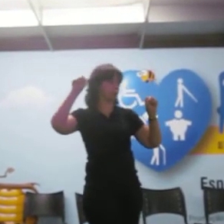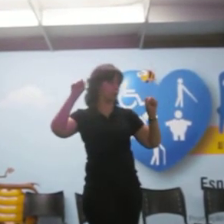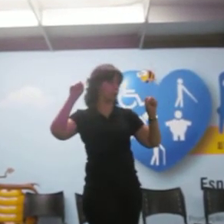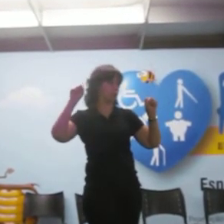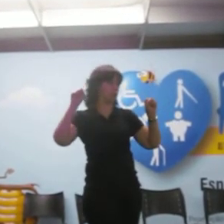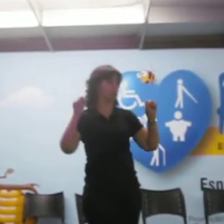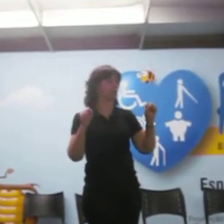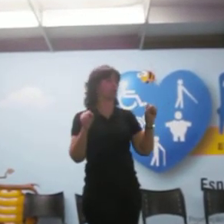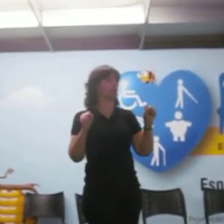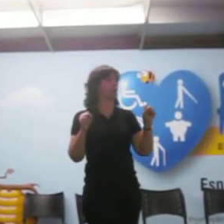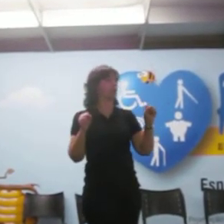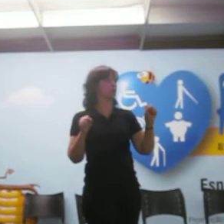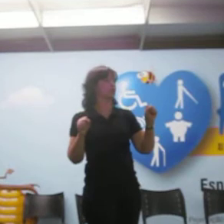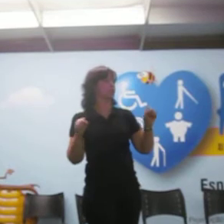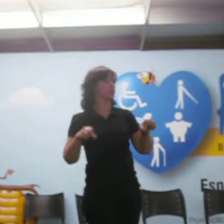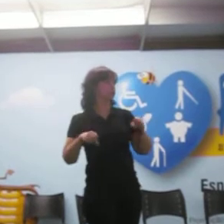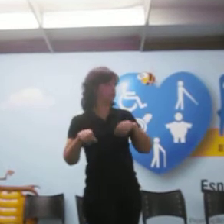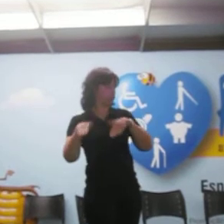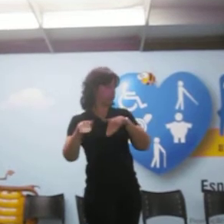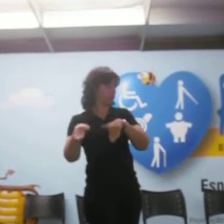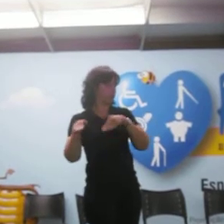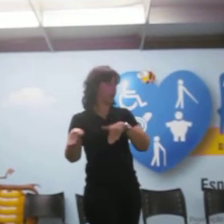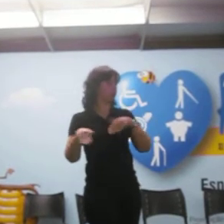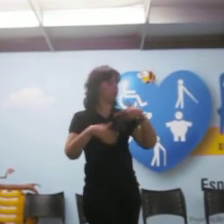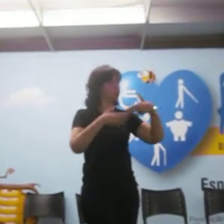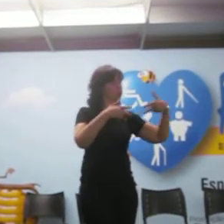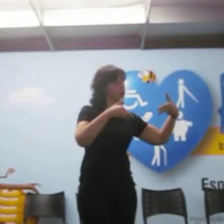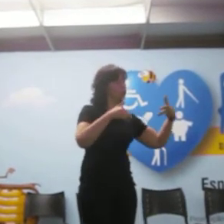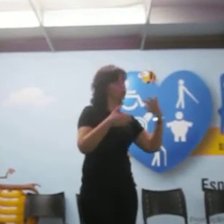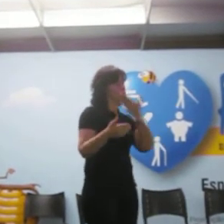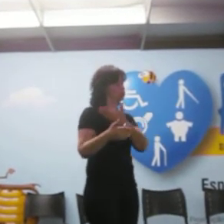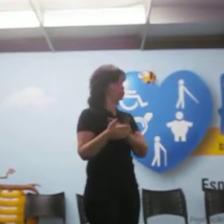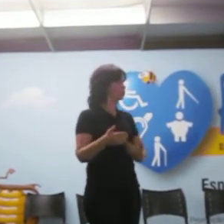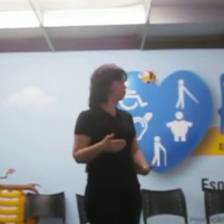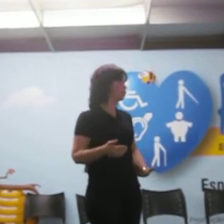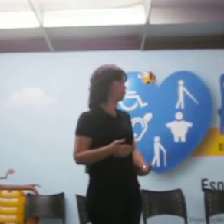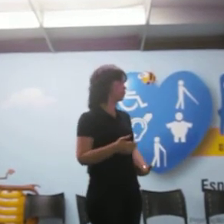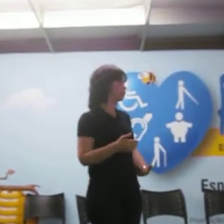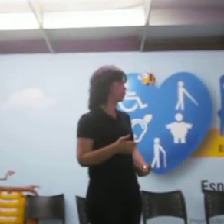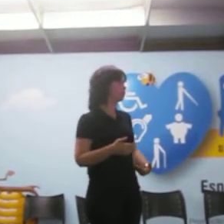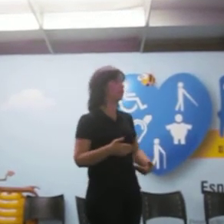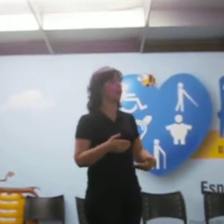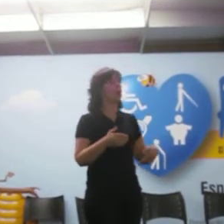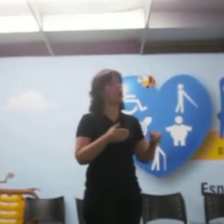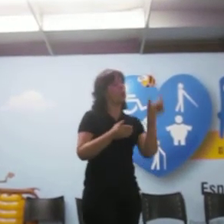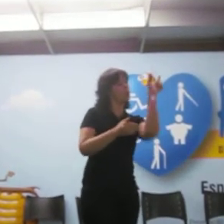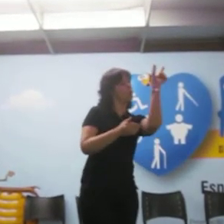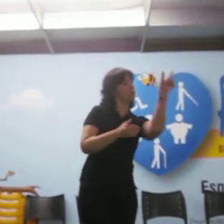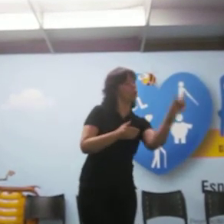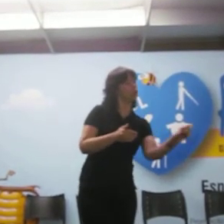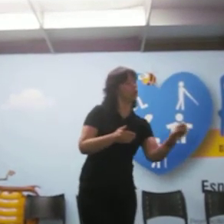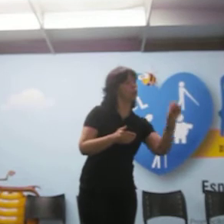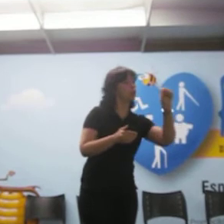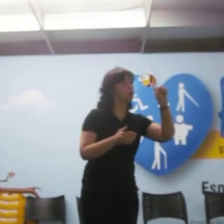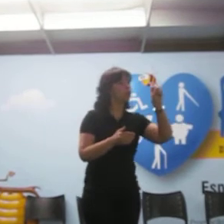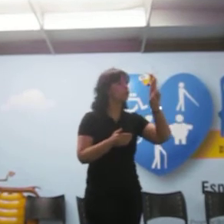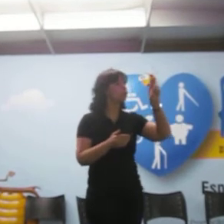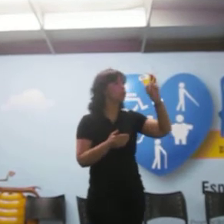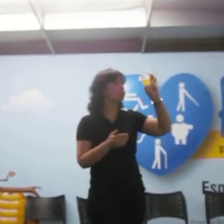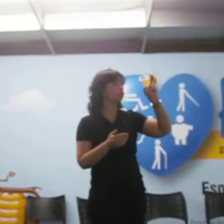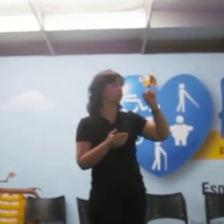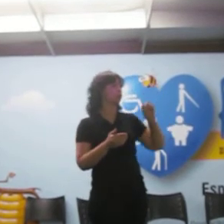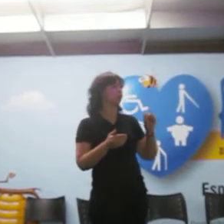Armadas e outros órgãos governamentais O modelo do SUS O modelo do SUS, basicamente